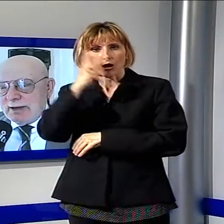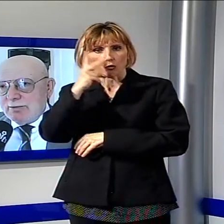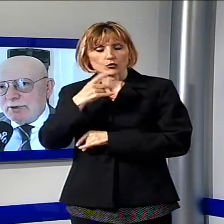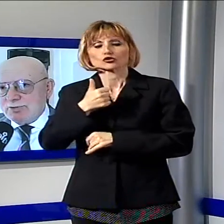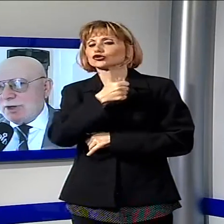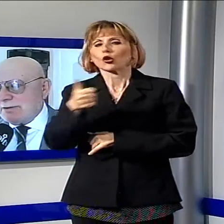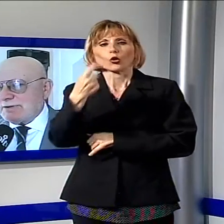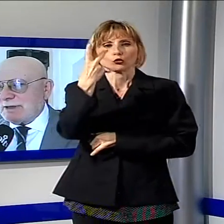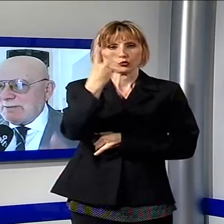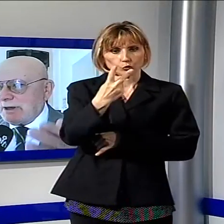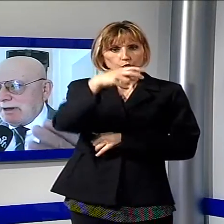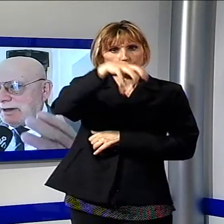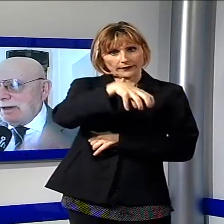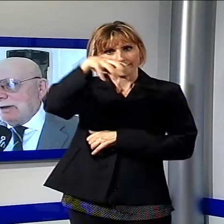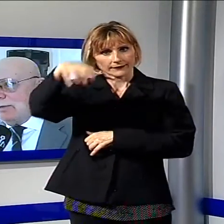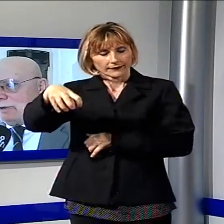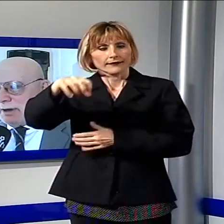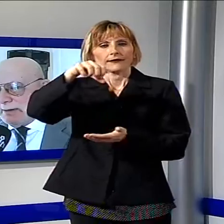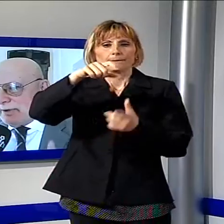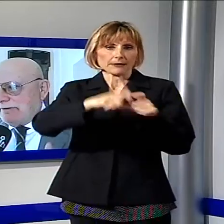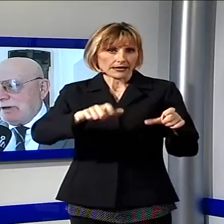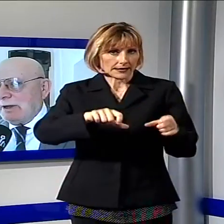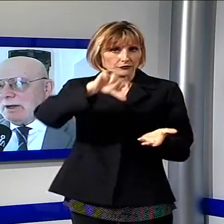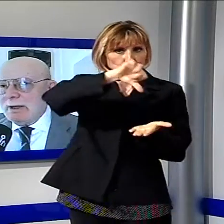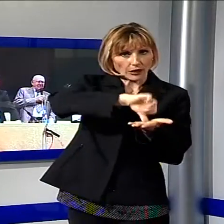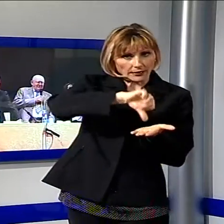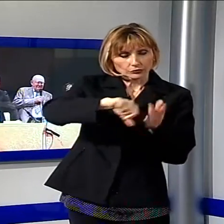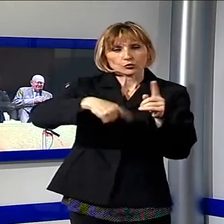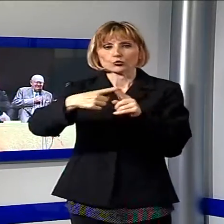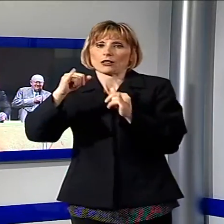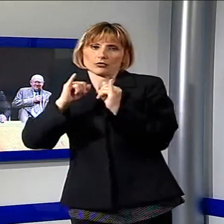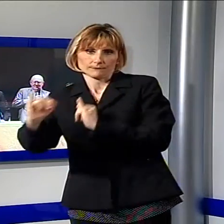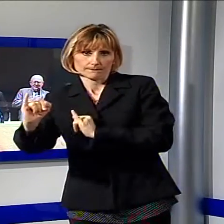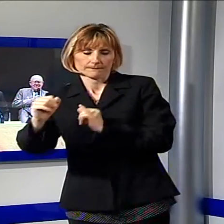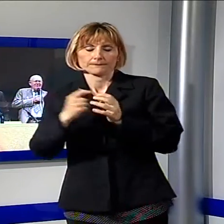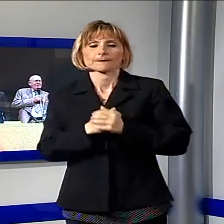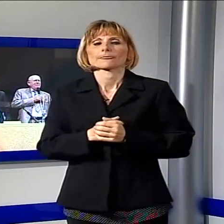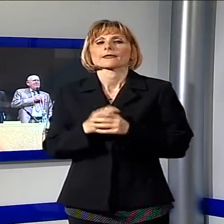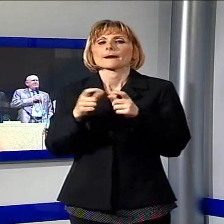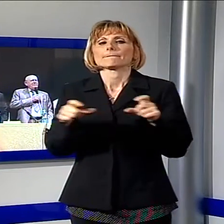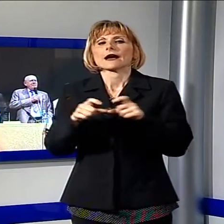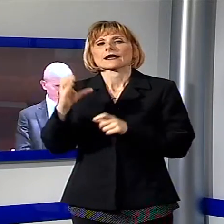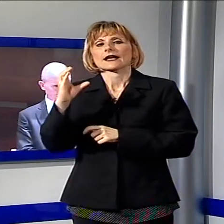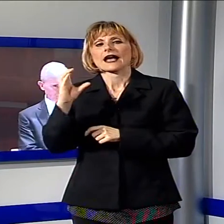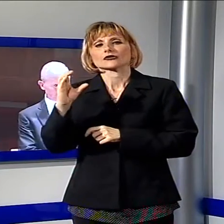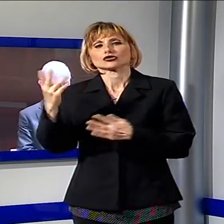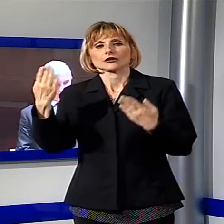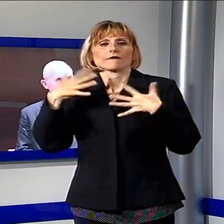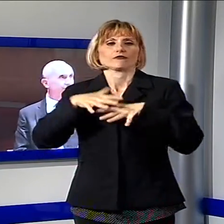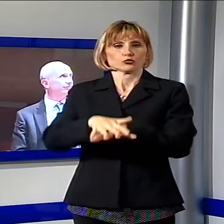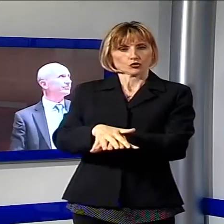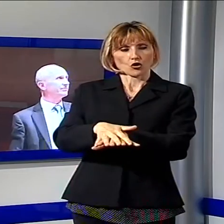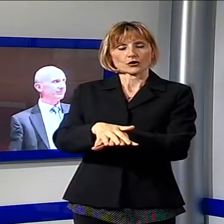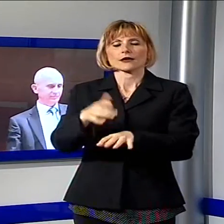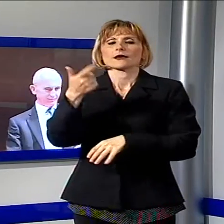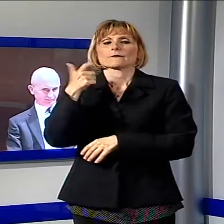filiali, una in centro a Santa Maria e una in periferia. La fusione con la Banca di Cascina è la conseguenza della legge di riforma